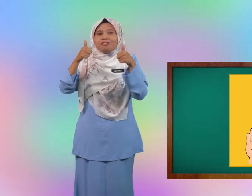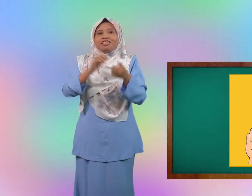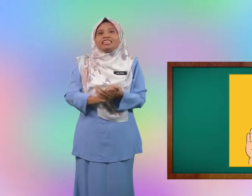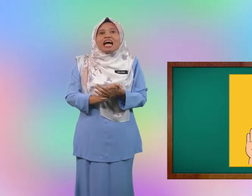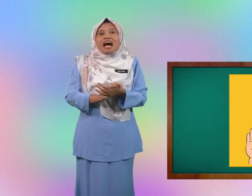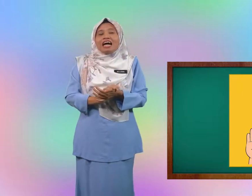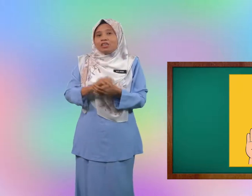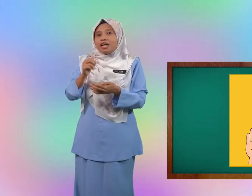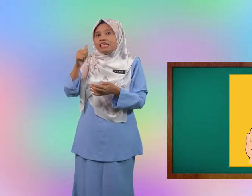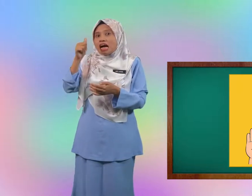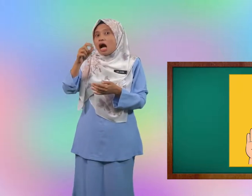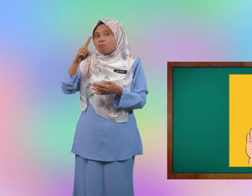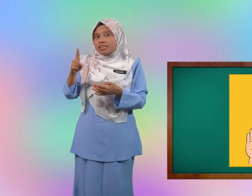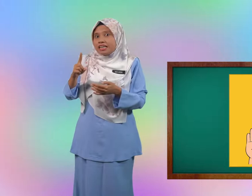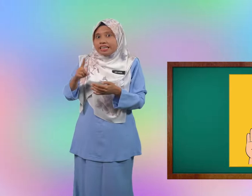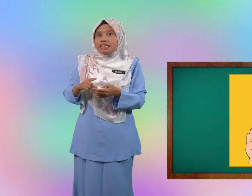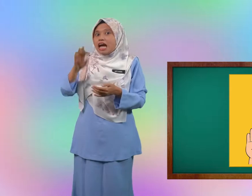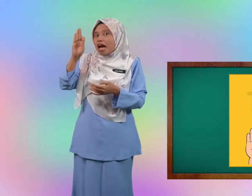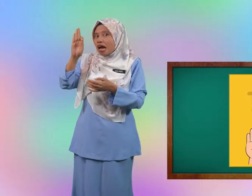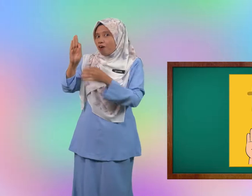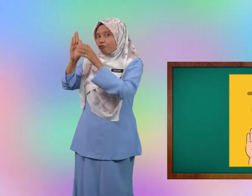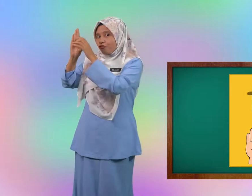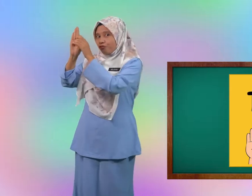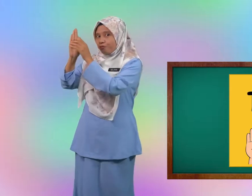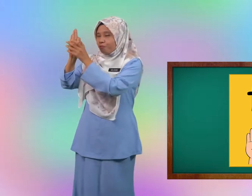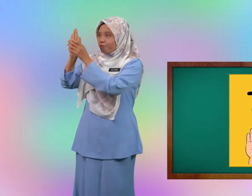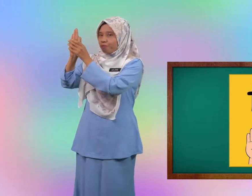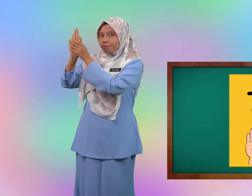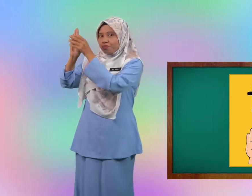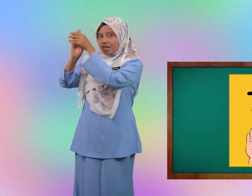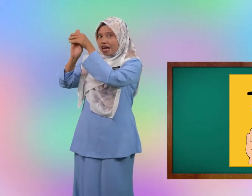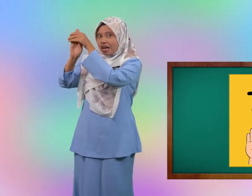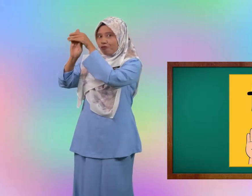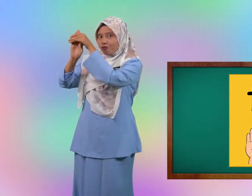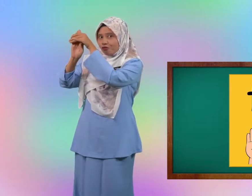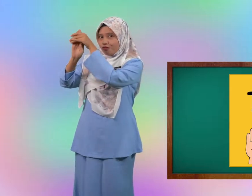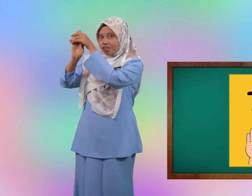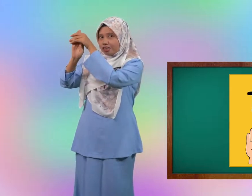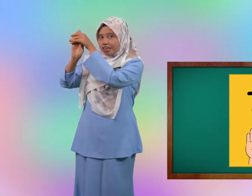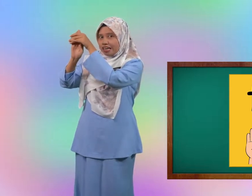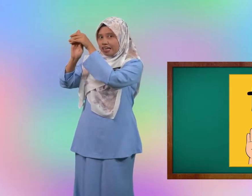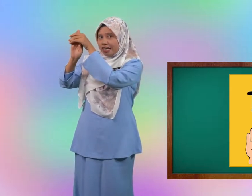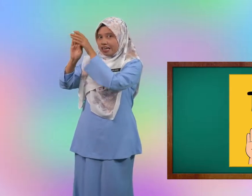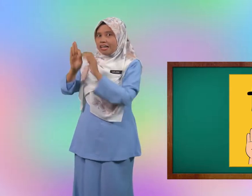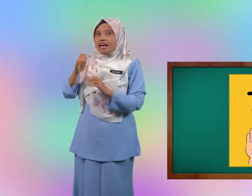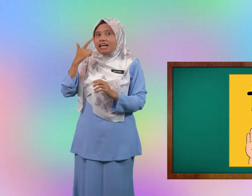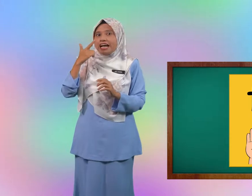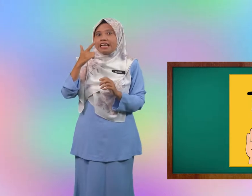itu adalah abjad F F ok lihat